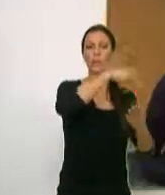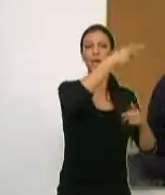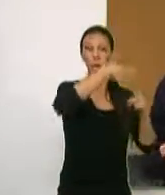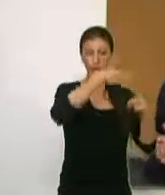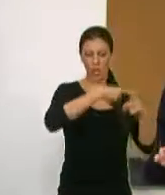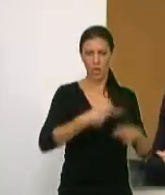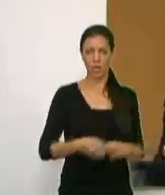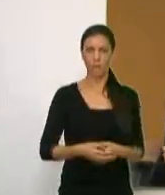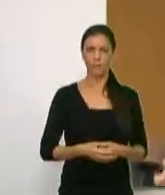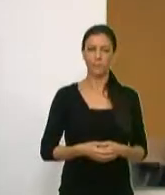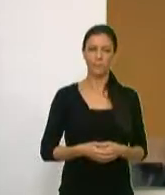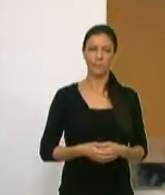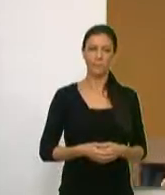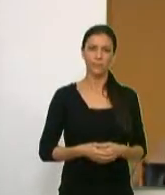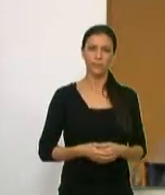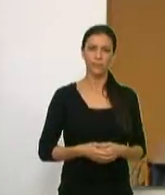Almuñecar.